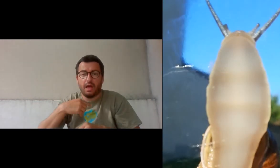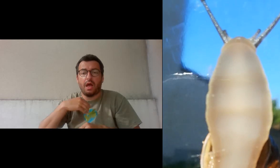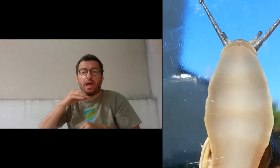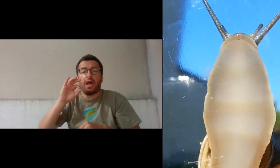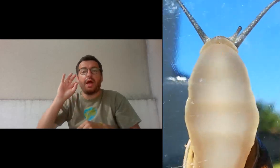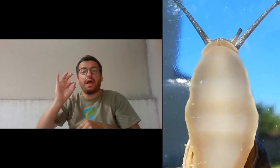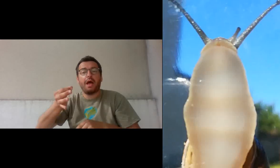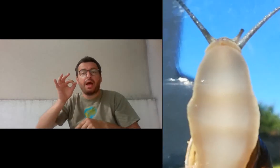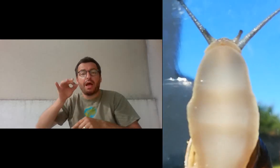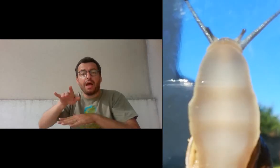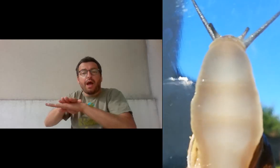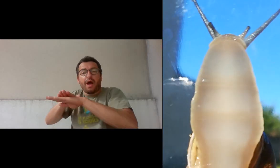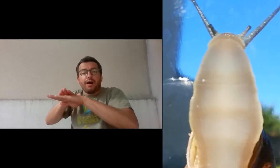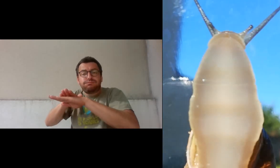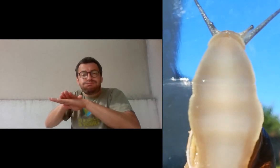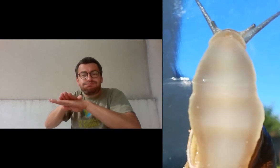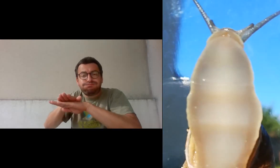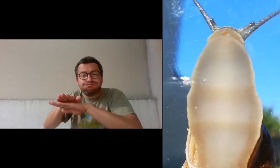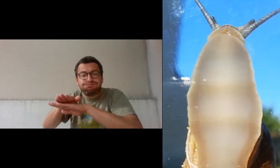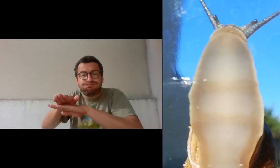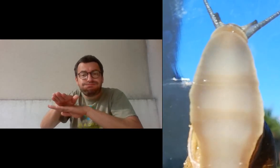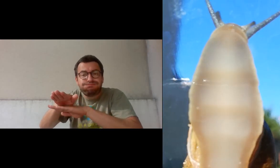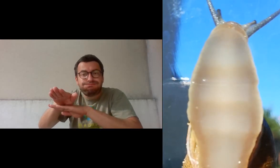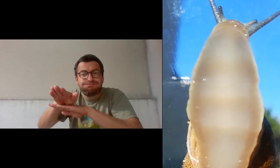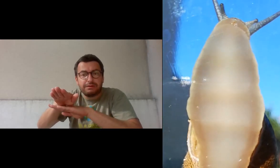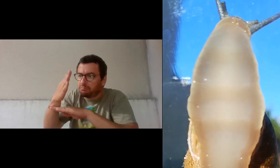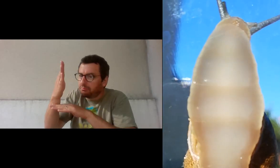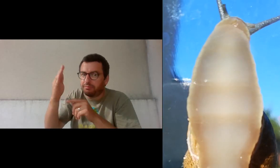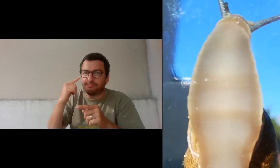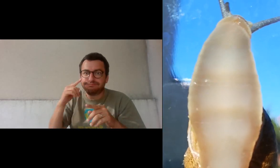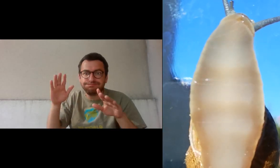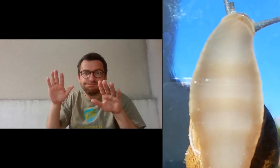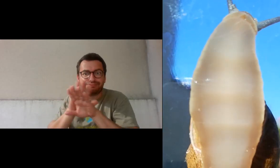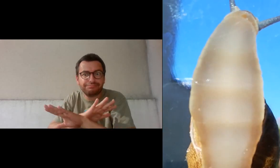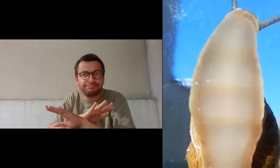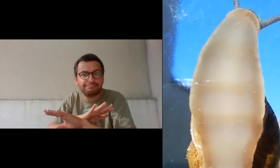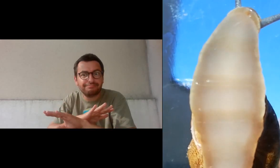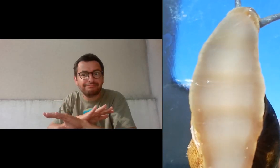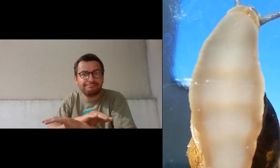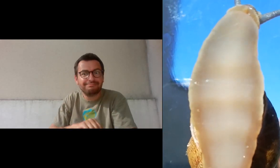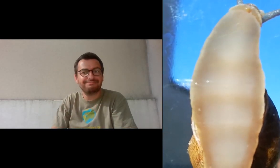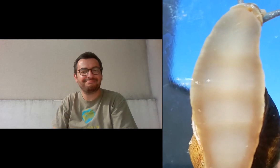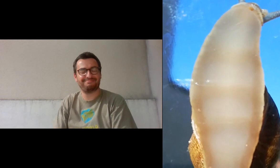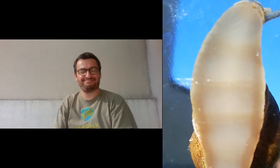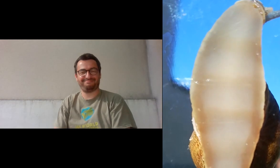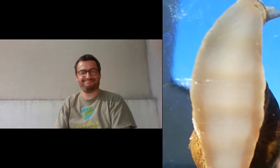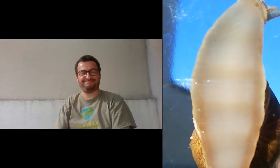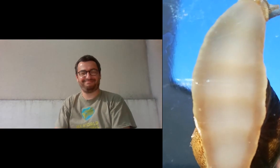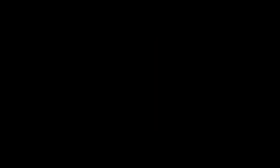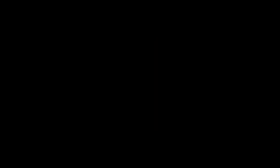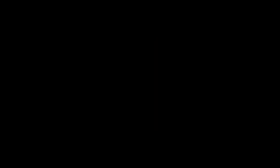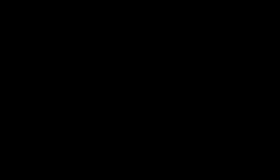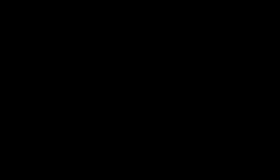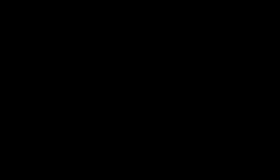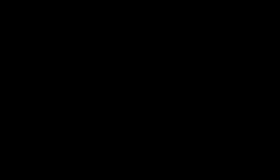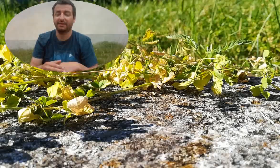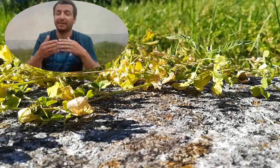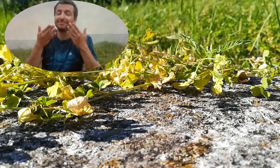Ça lui permet de se déplacer comme ça. On voit son corps qui ondule. Oh ! Quand on voit par-dessus, on ne s'en rend pas compte.